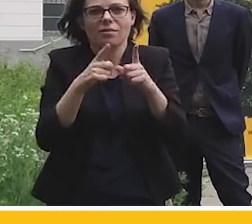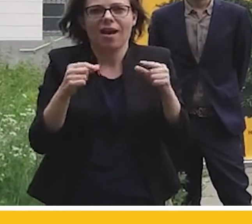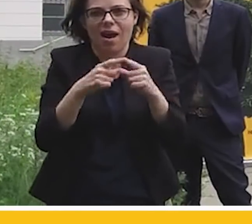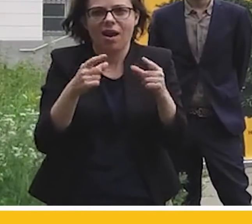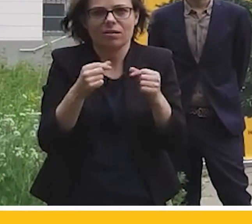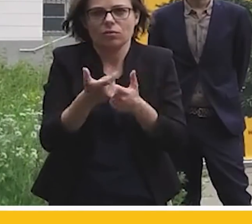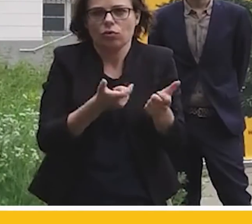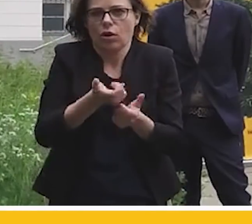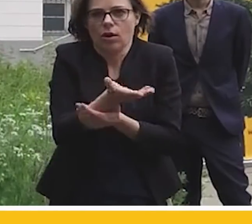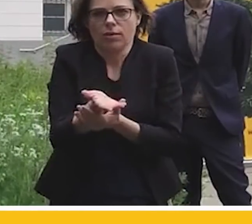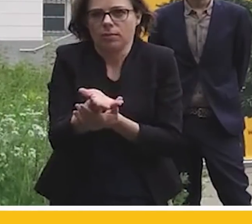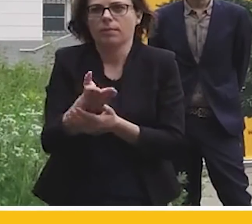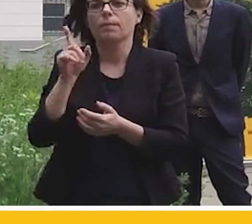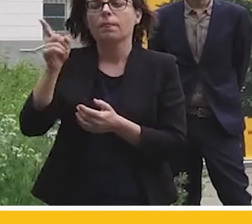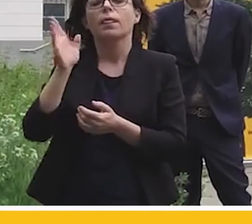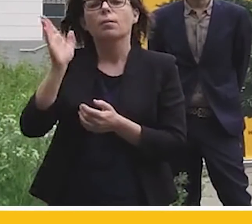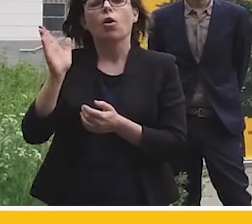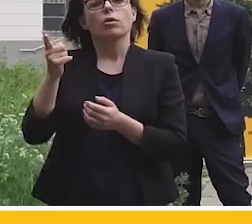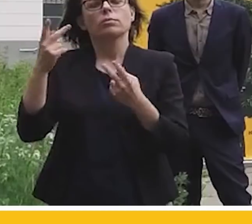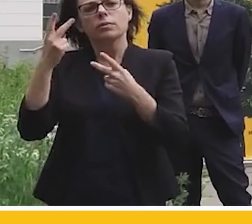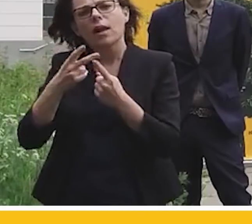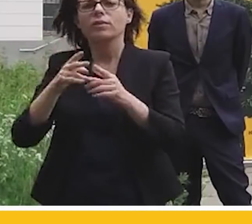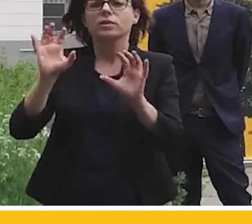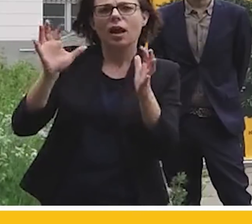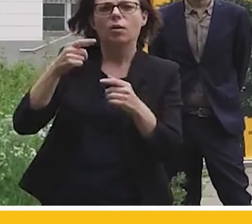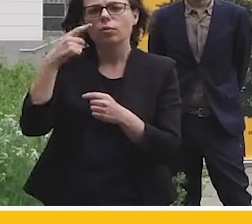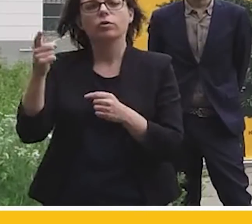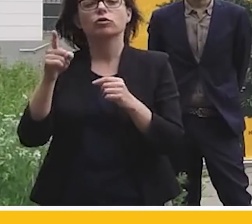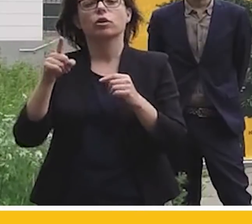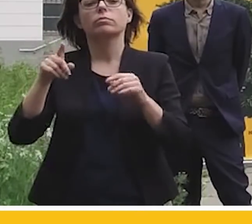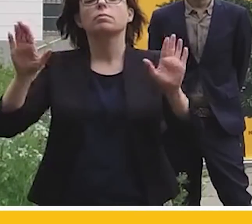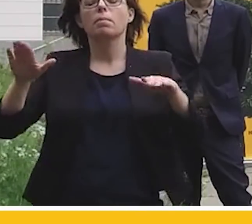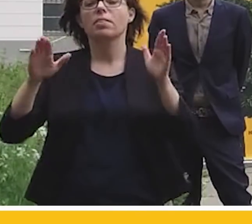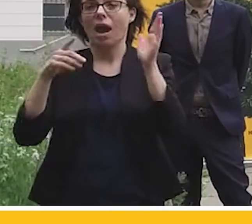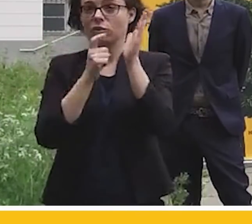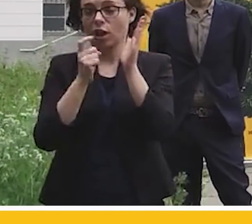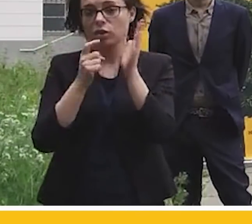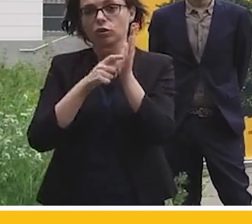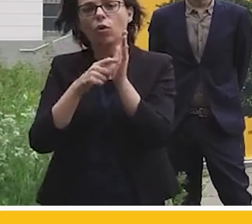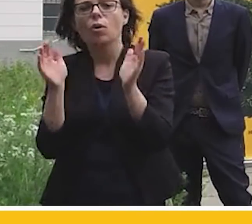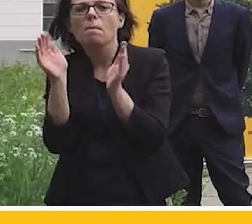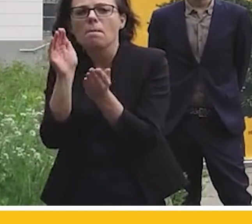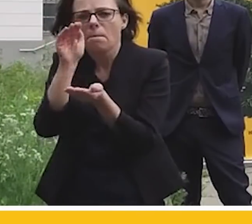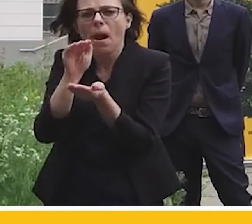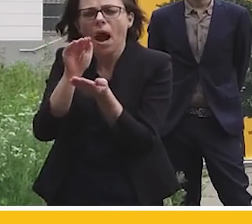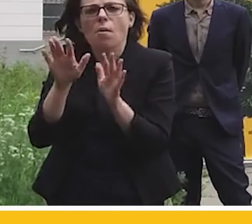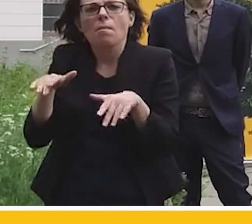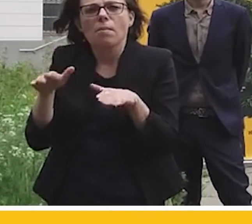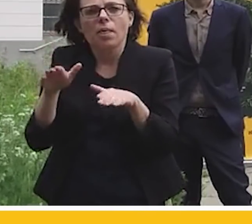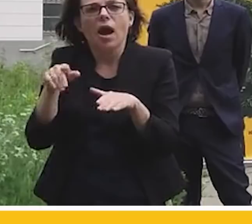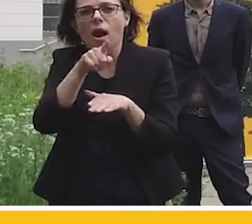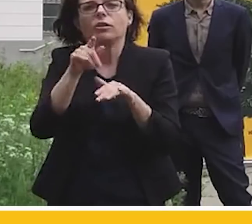Później media relacjonowały, jak pisklęta, dzięciołów, które znajdowały się, które gniazdowały na tym drzewie,